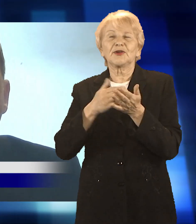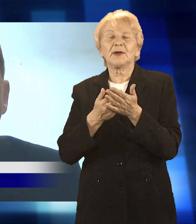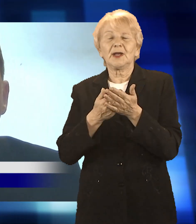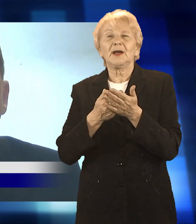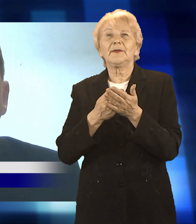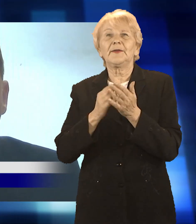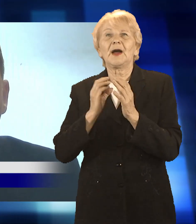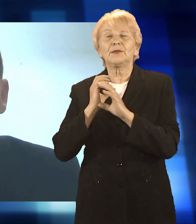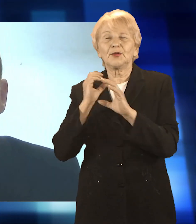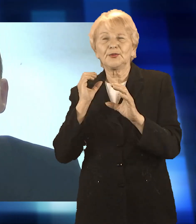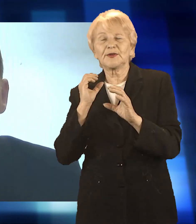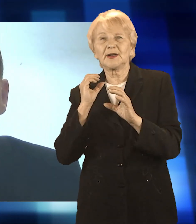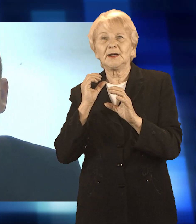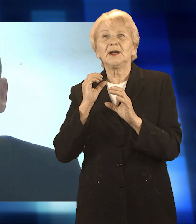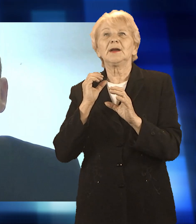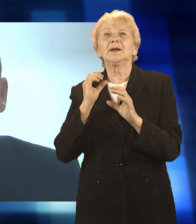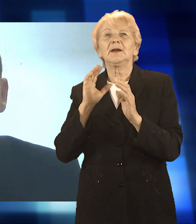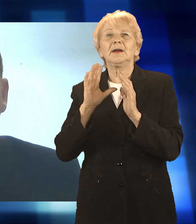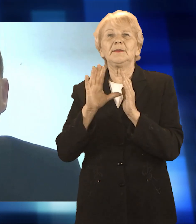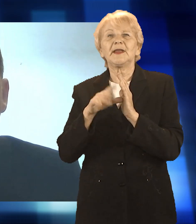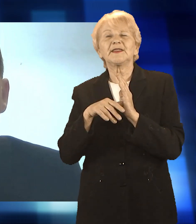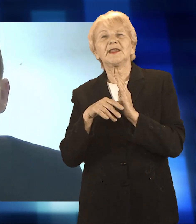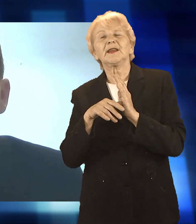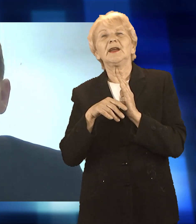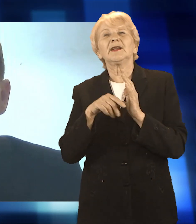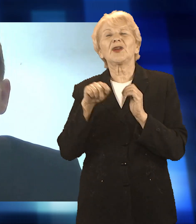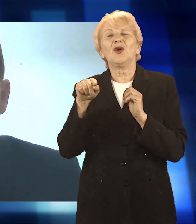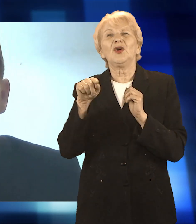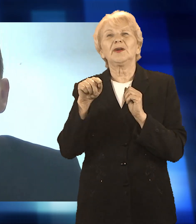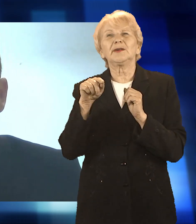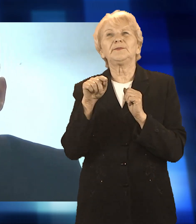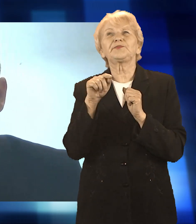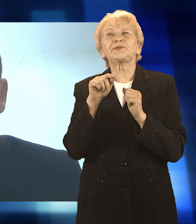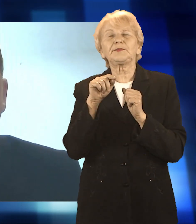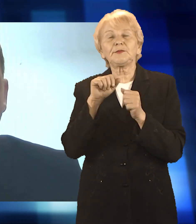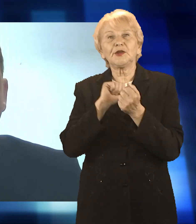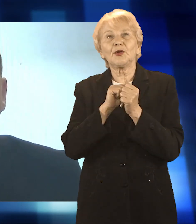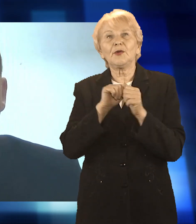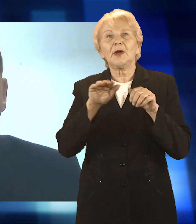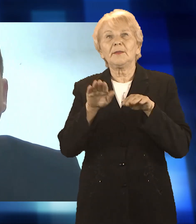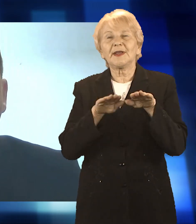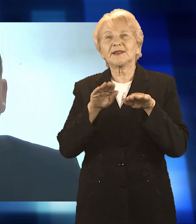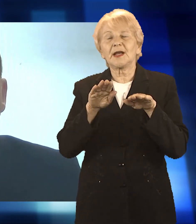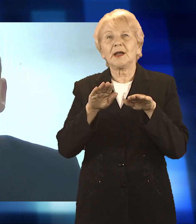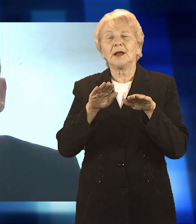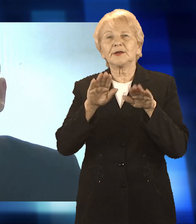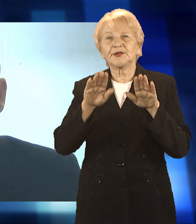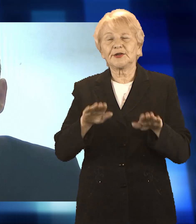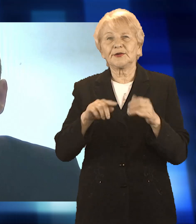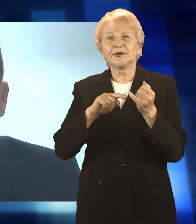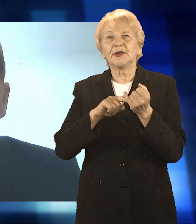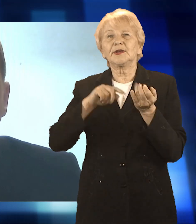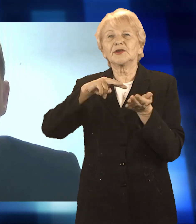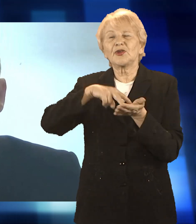średnią pojemność maksymalna jest w granicach 90-100 osób. Czyli to są miejsca siedzące i stojące. Miejsca